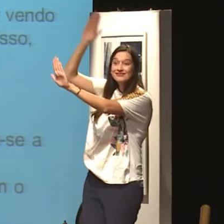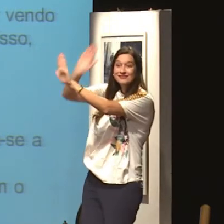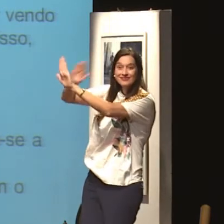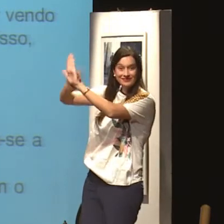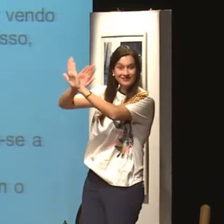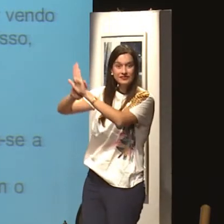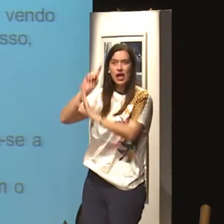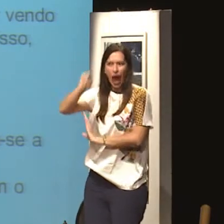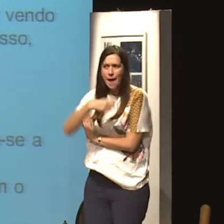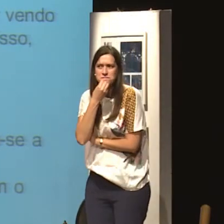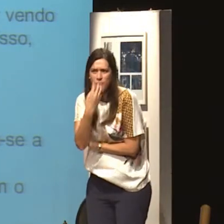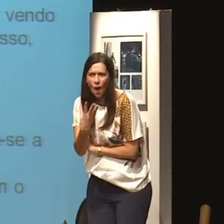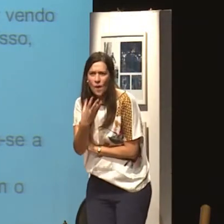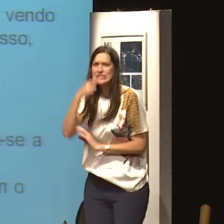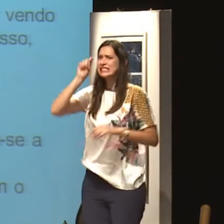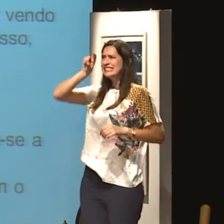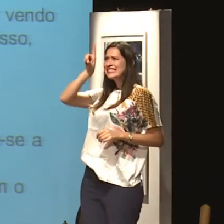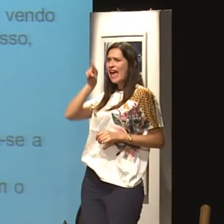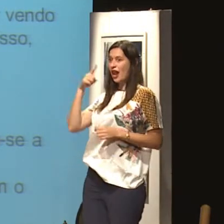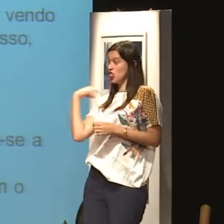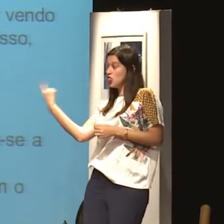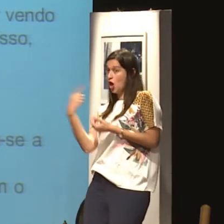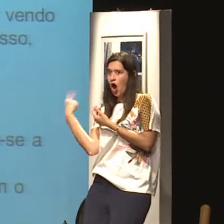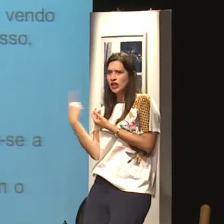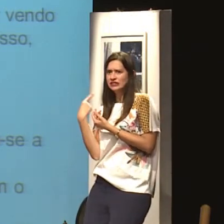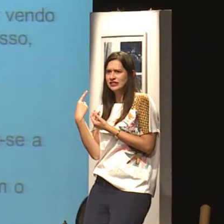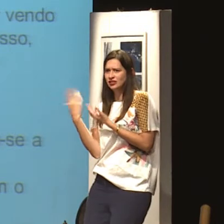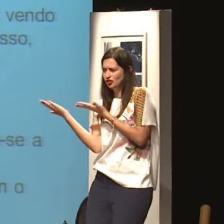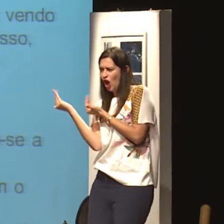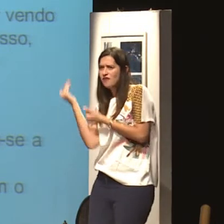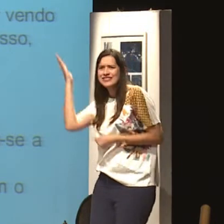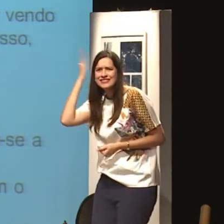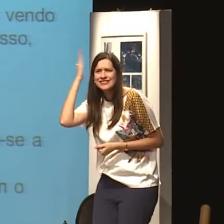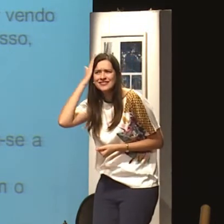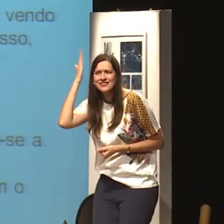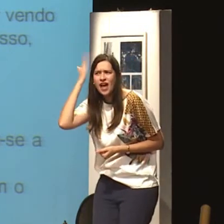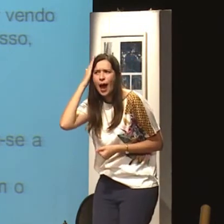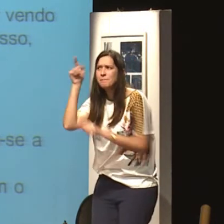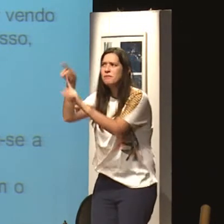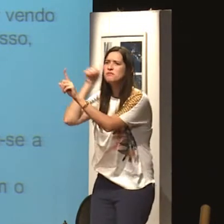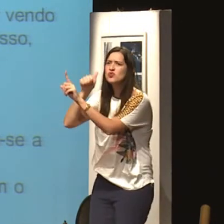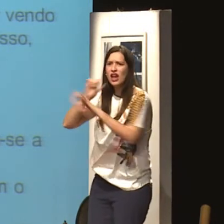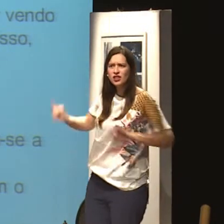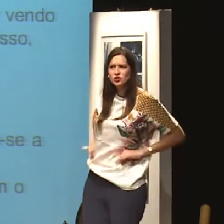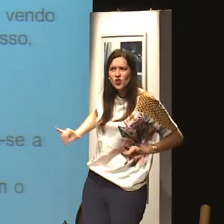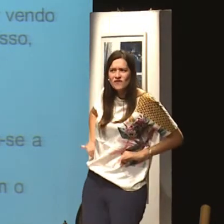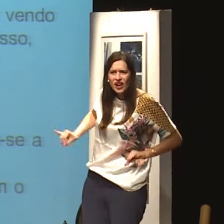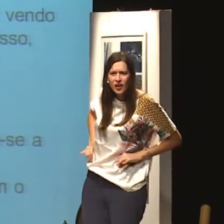Mas e o por trás desses filmes, dessa pornografia? Isso é bom pra gente? Os jovens sabem, eles têm essa consciência